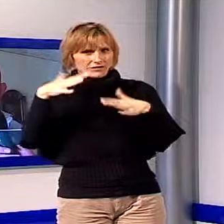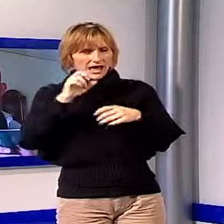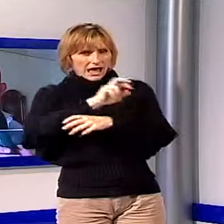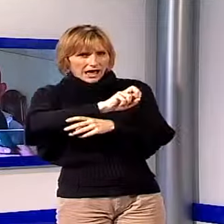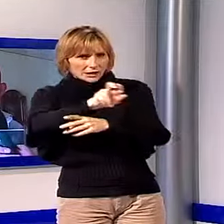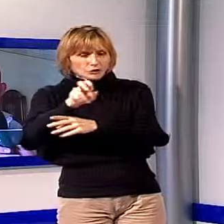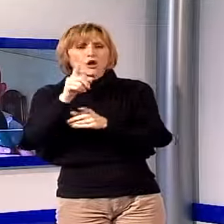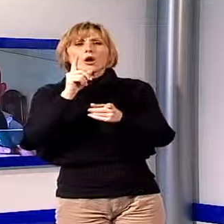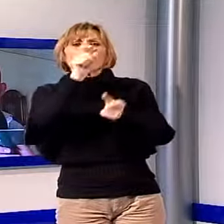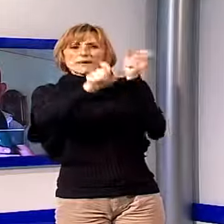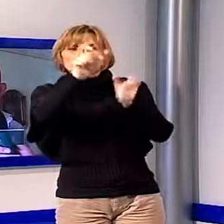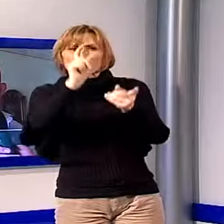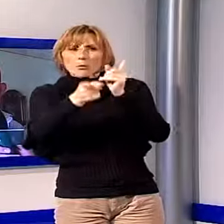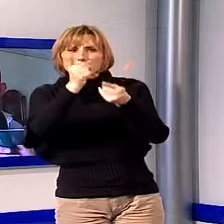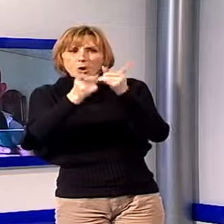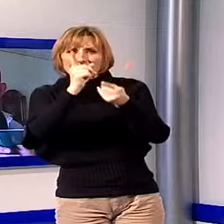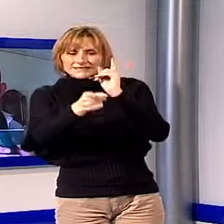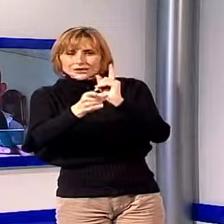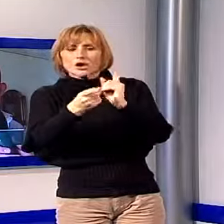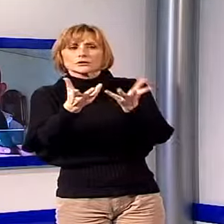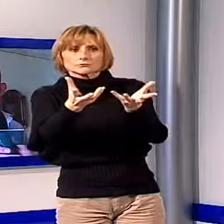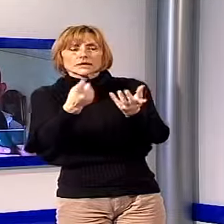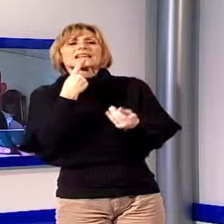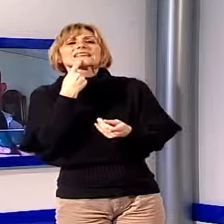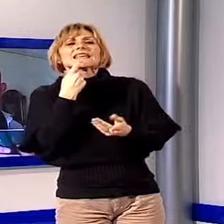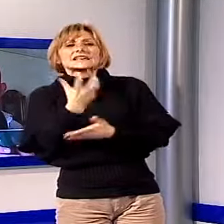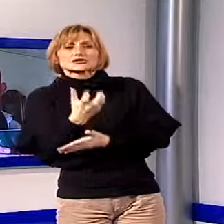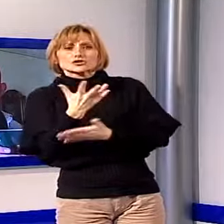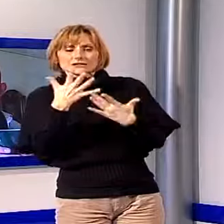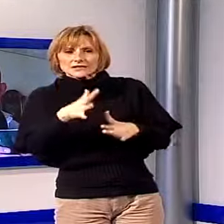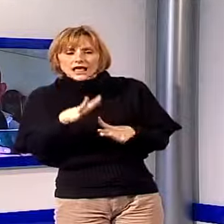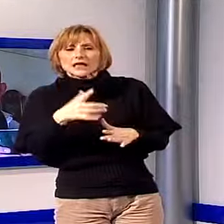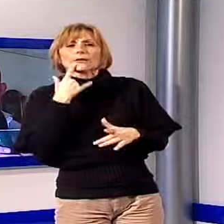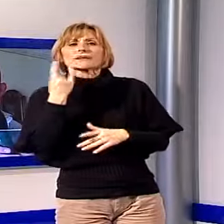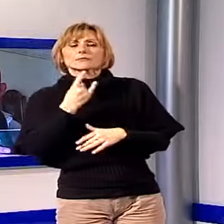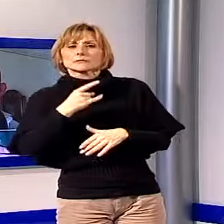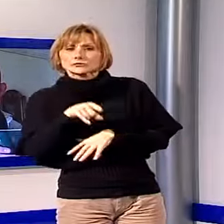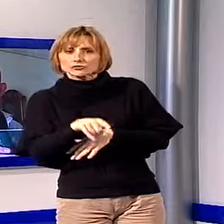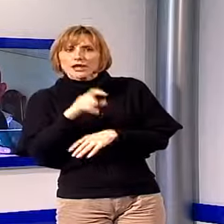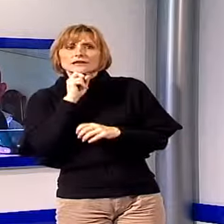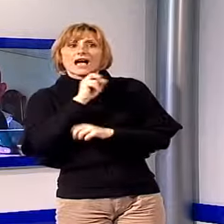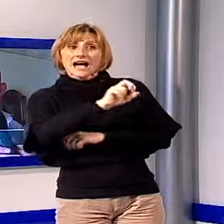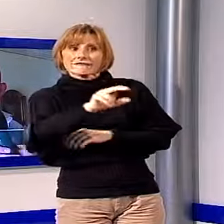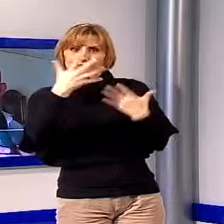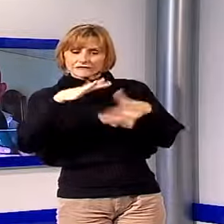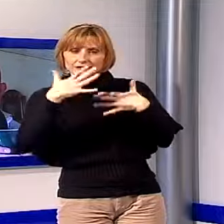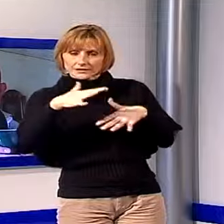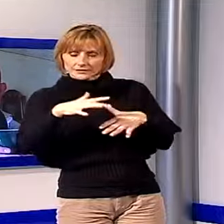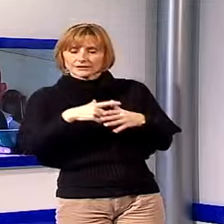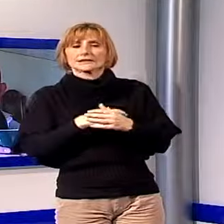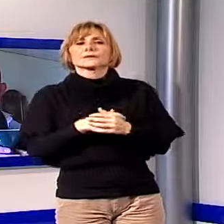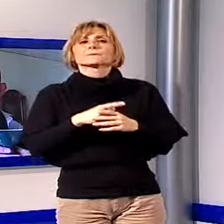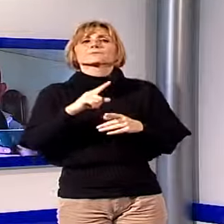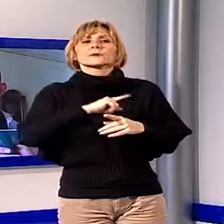popolazione che si è registrata col cellulare per gli SMS delle emergenze è stata avvertita. Il mio è un